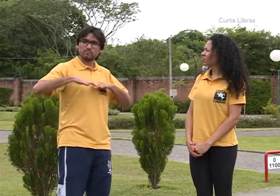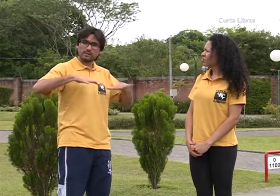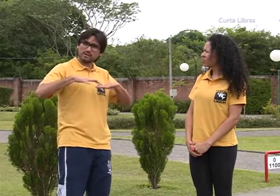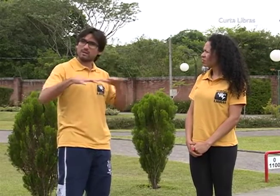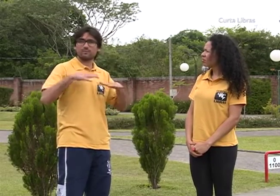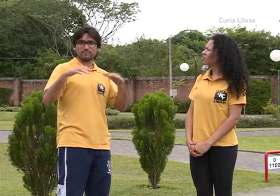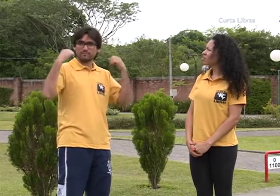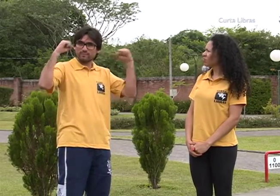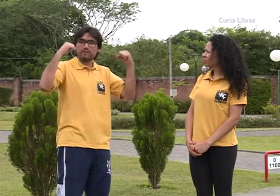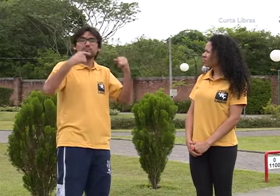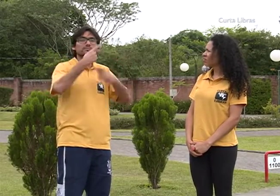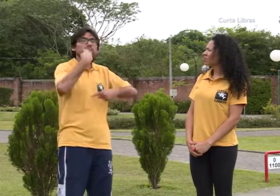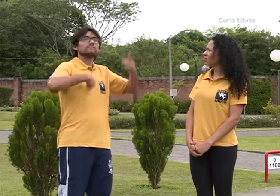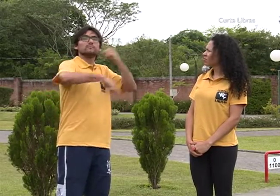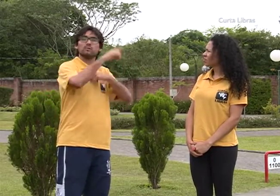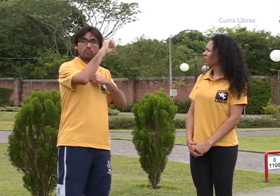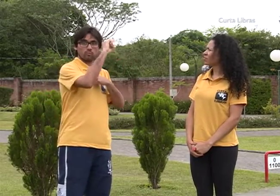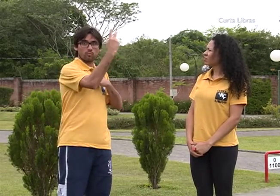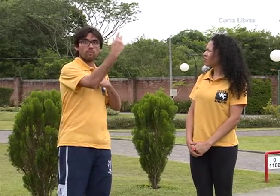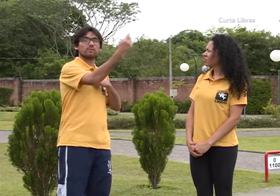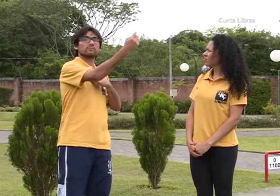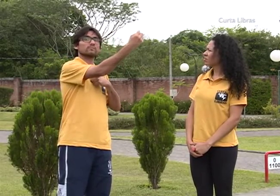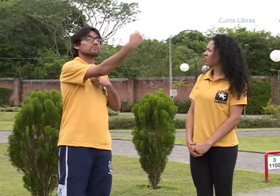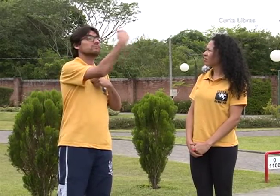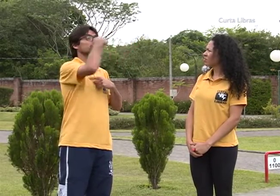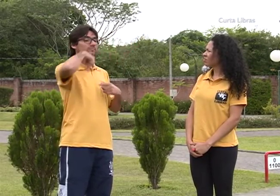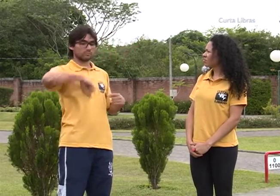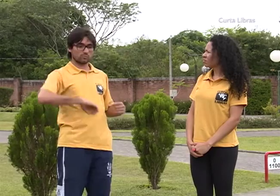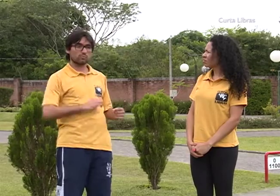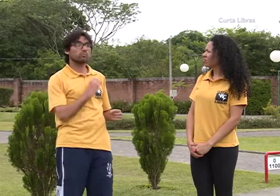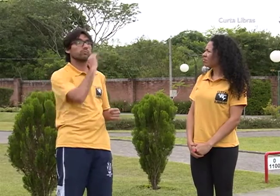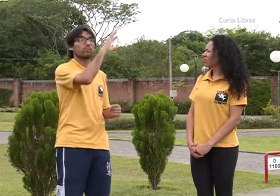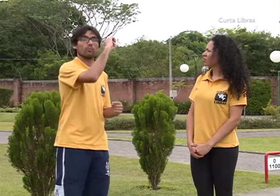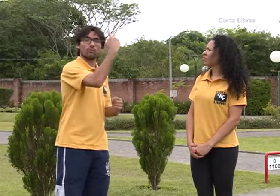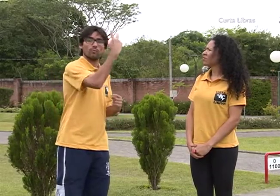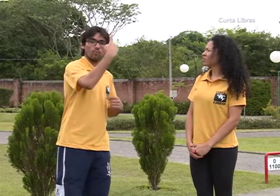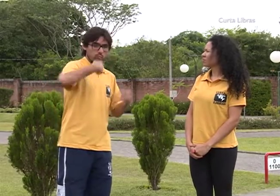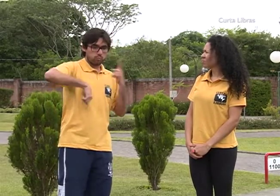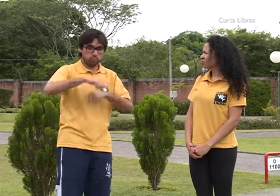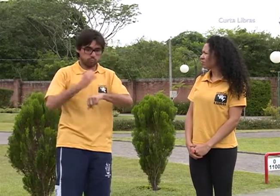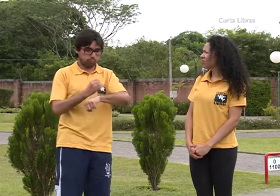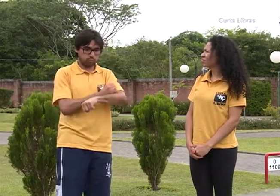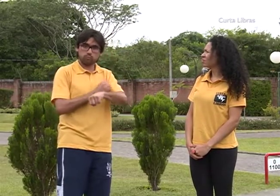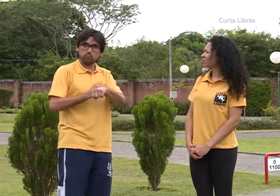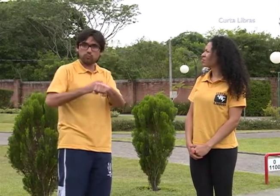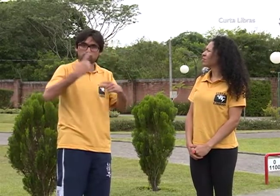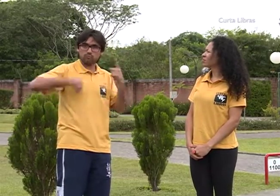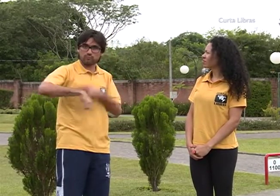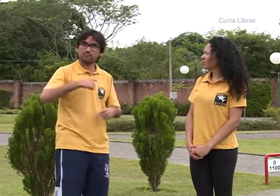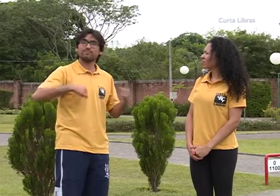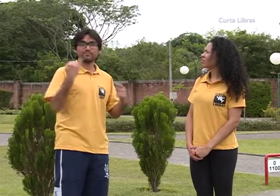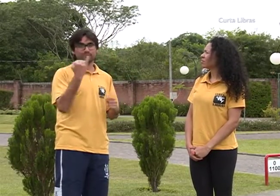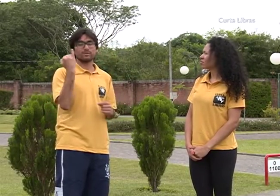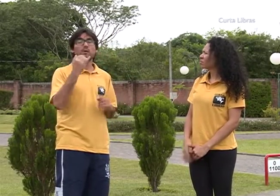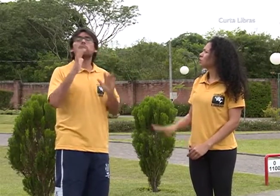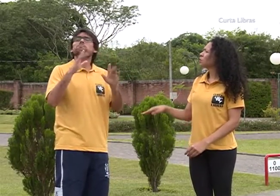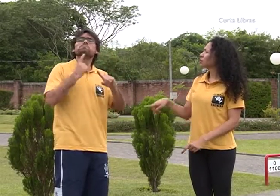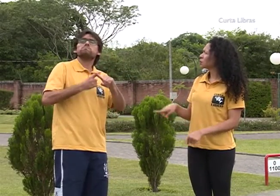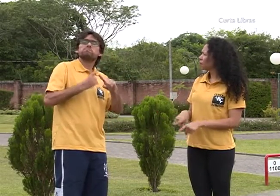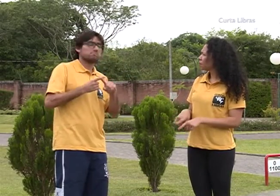manutenção da energia do corpo, enquanto você está se movimentando. Para manter as trocas gasosas ativas na respiração,